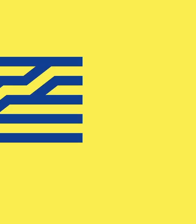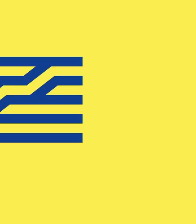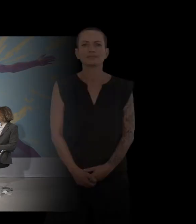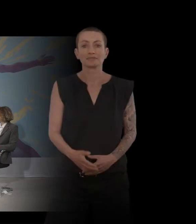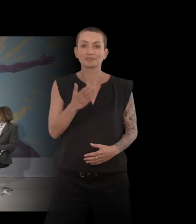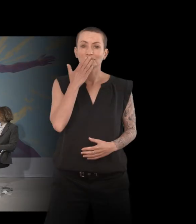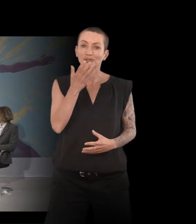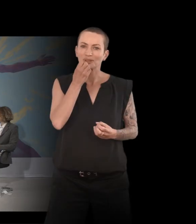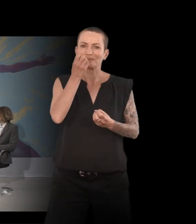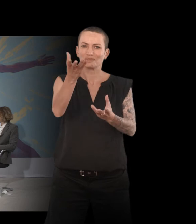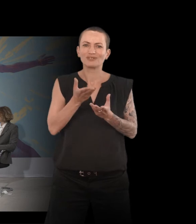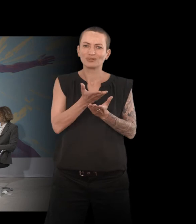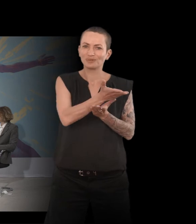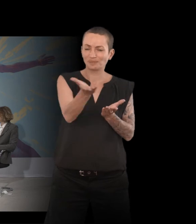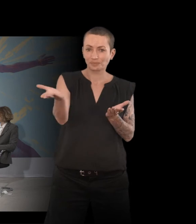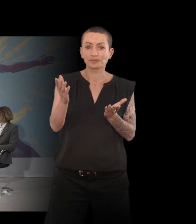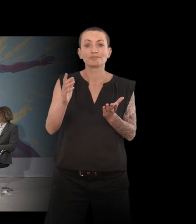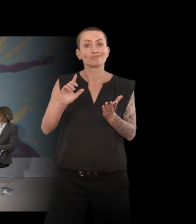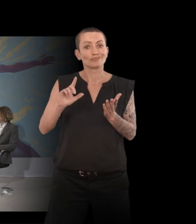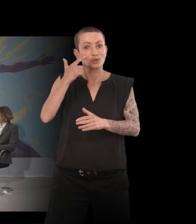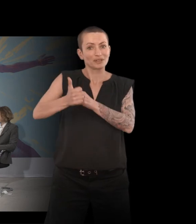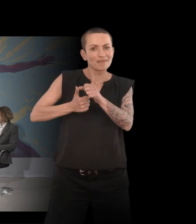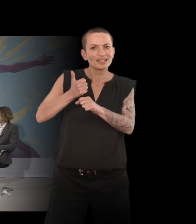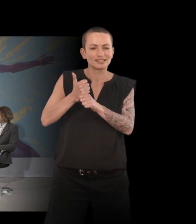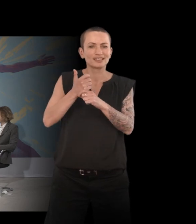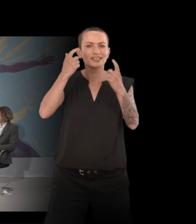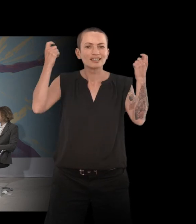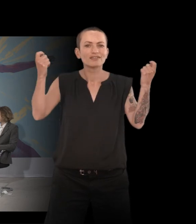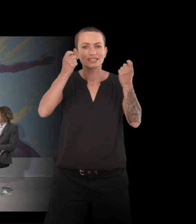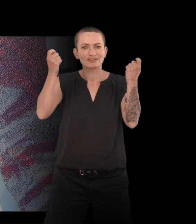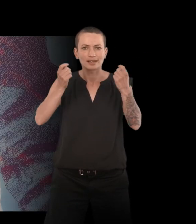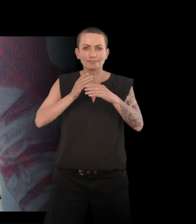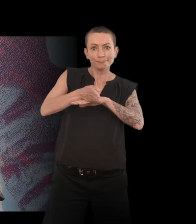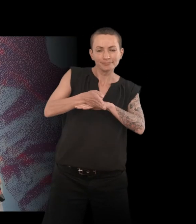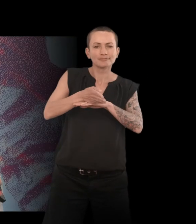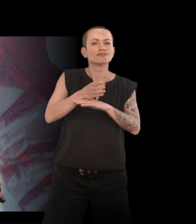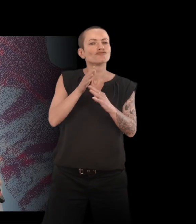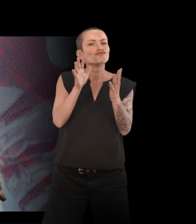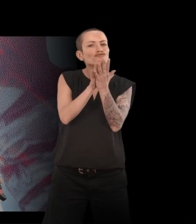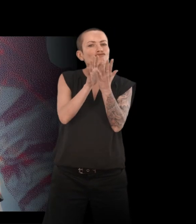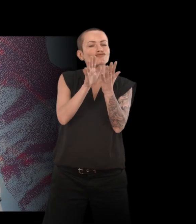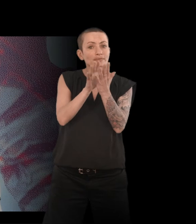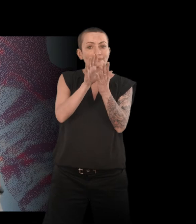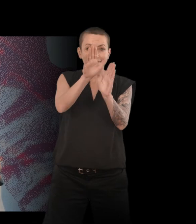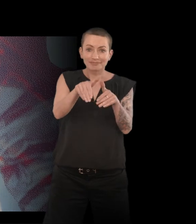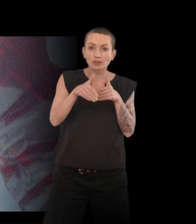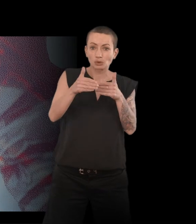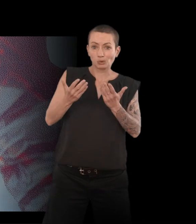Bonjour, bienvenue à tous, c'est la deuxième édition du Festival Effraction et nous poursuivons ce cycle de rencontres avec aujourd'hui, j'ai le plaisir d